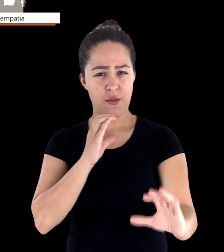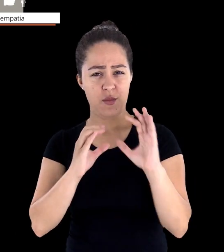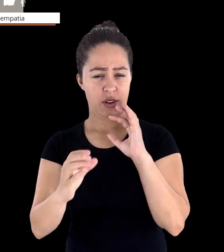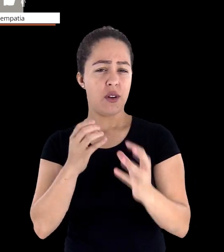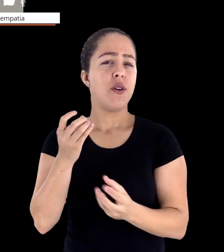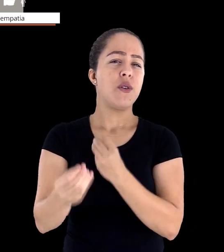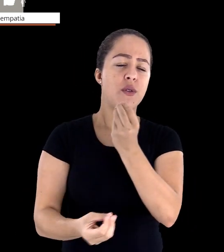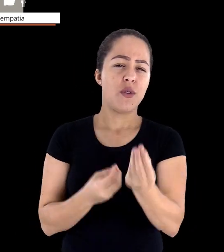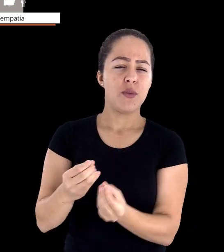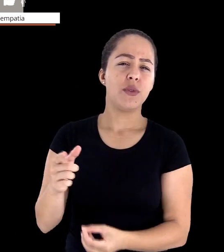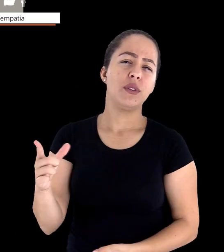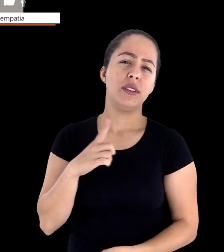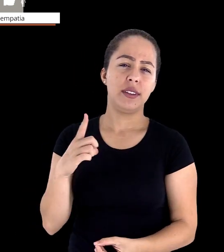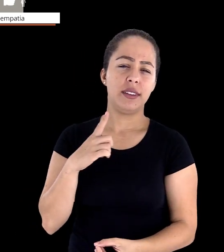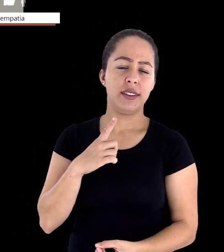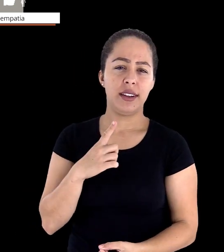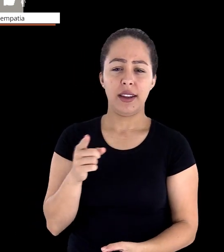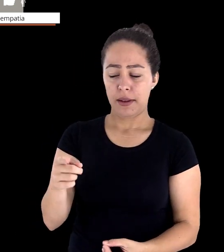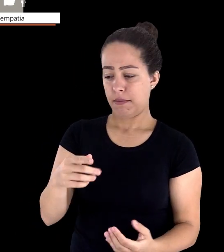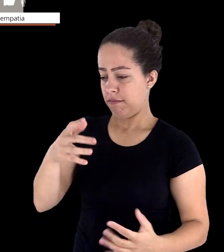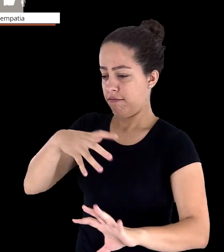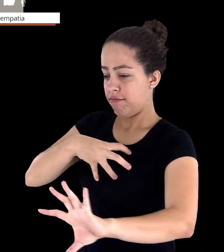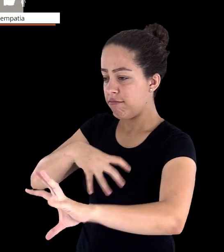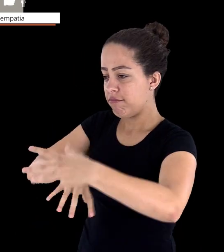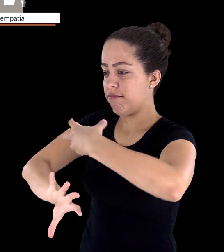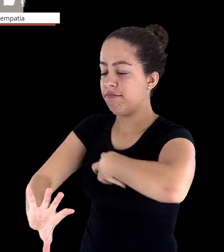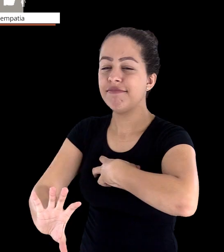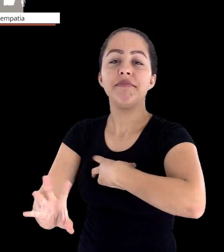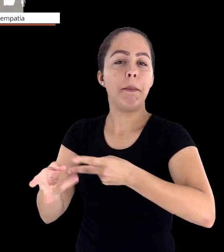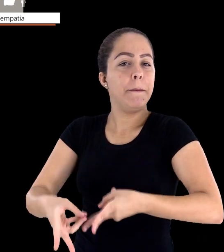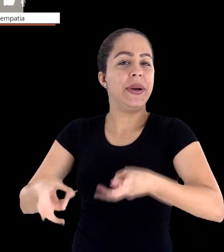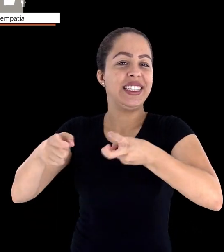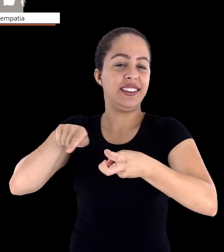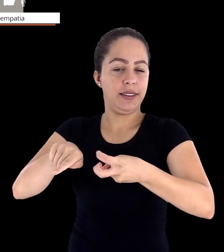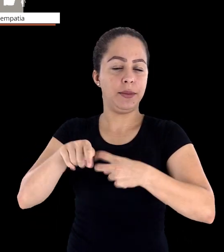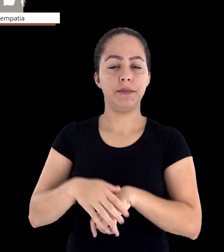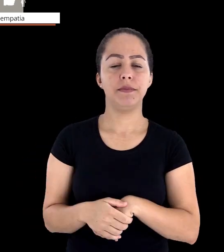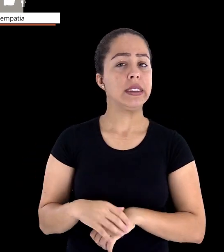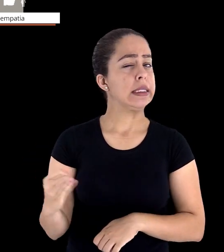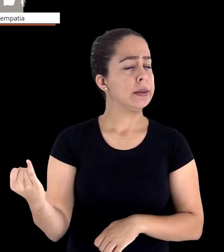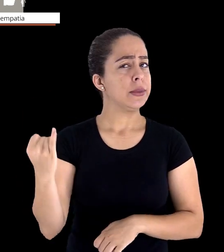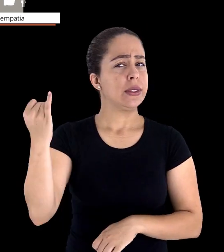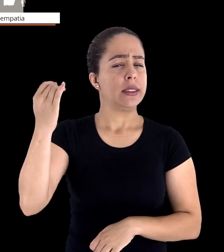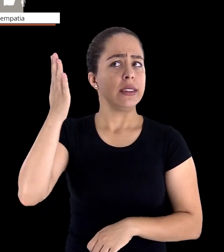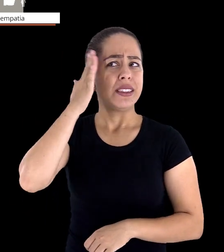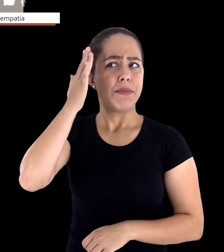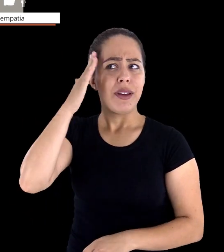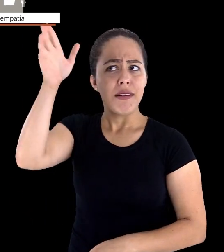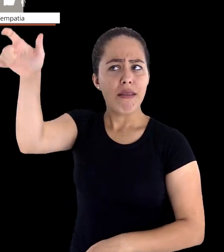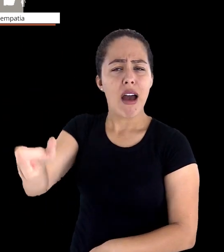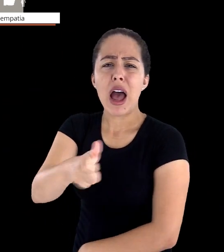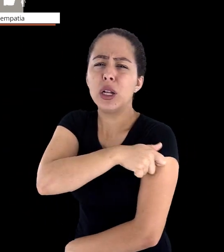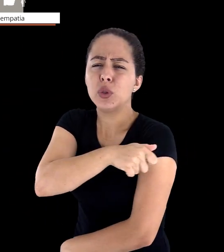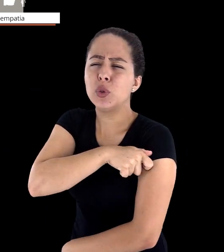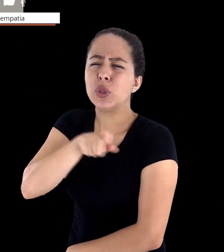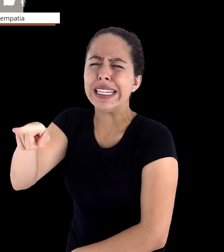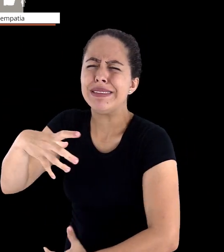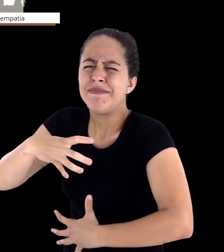comunicação, de expressão da afetividade. É muito importante colocar-se no lugar do aluno, ter empatia,